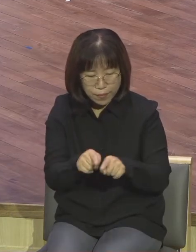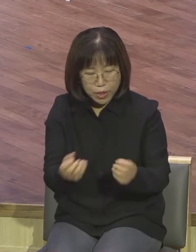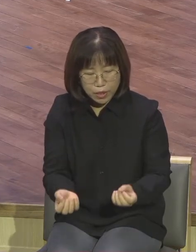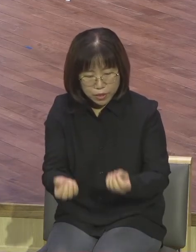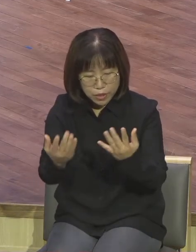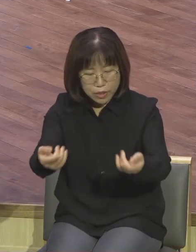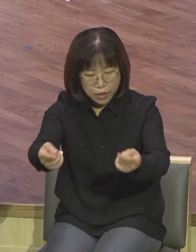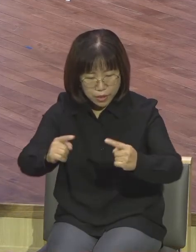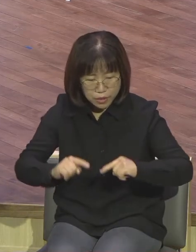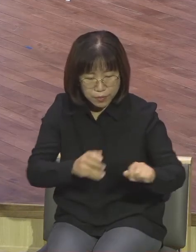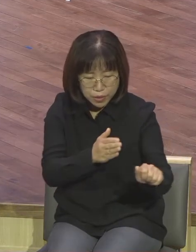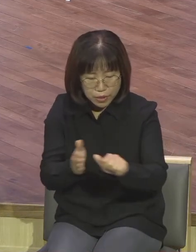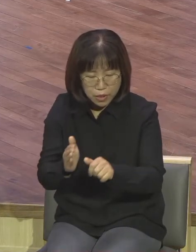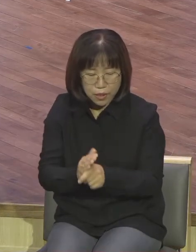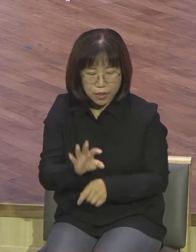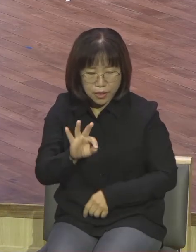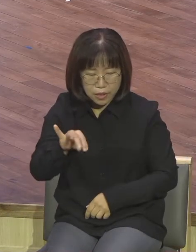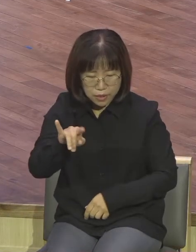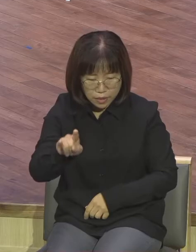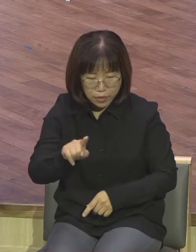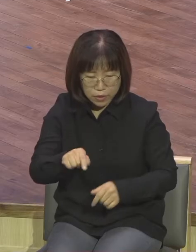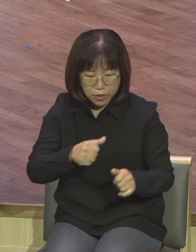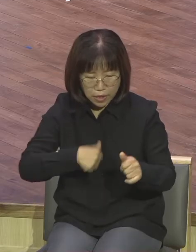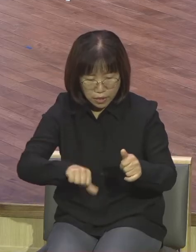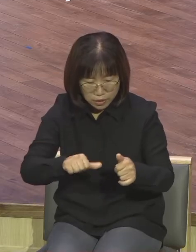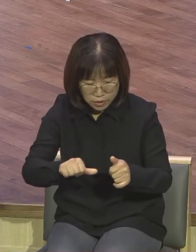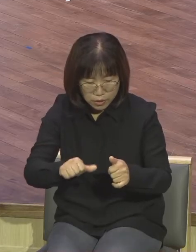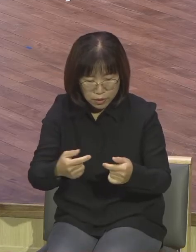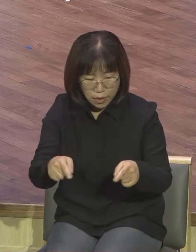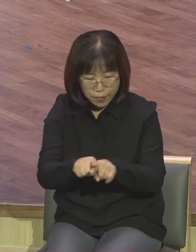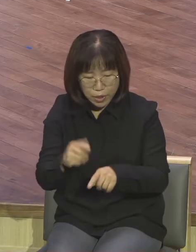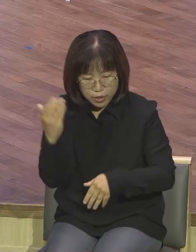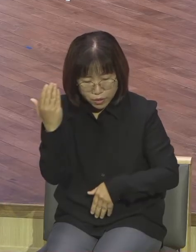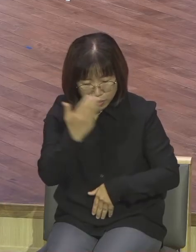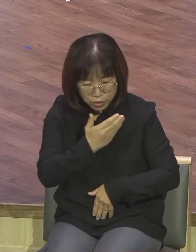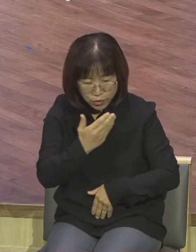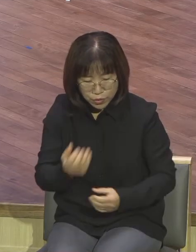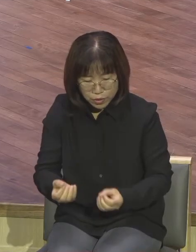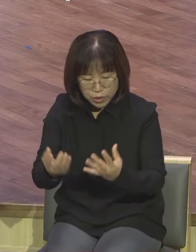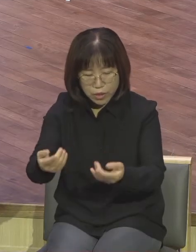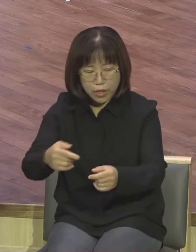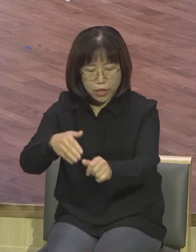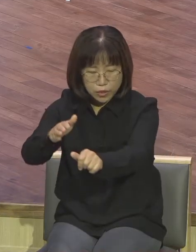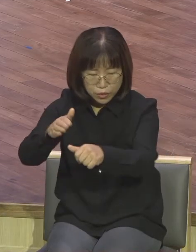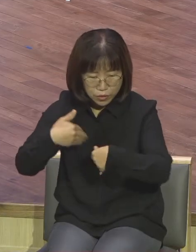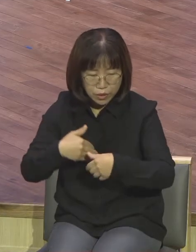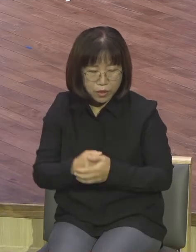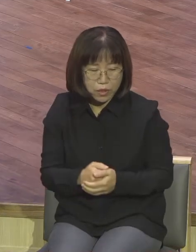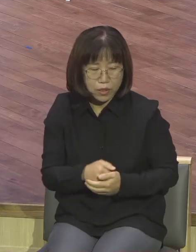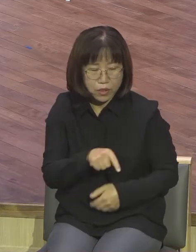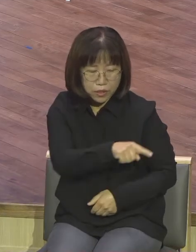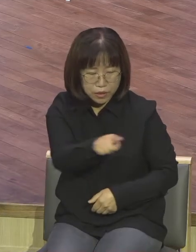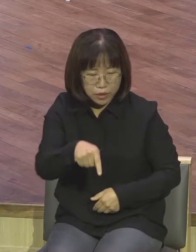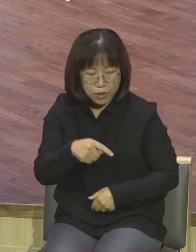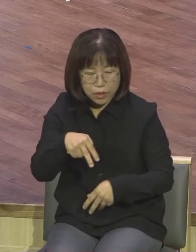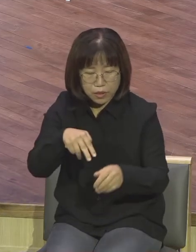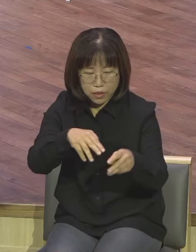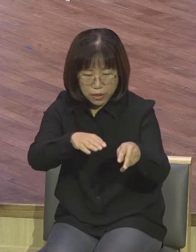제사하자 하고 이세와 그의 아들들을 성결하게 하고 제사에 청하니라 그들이 오메 사무엘이